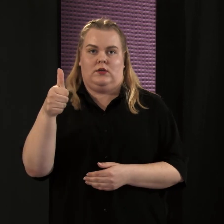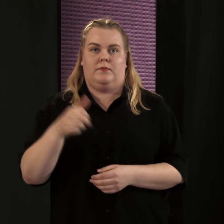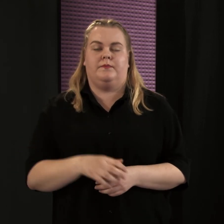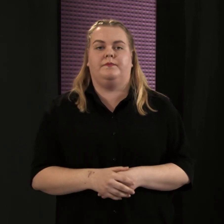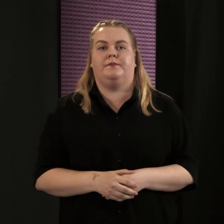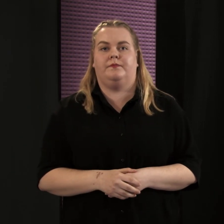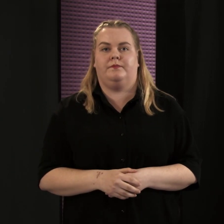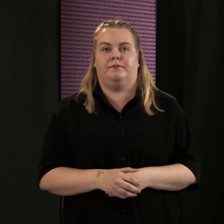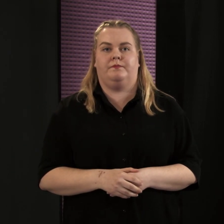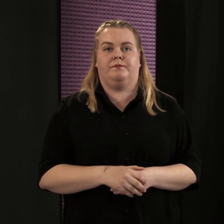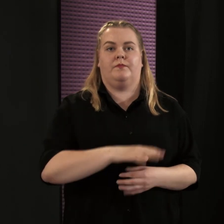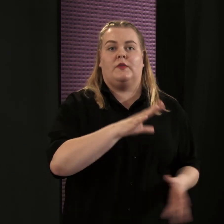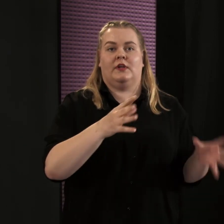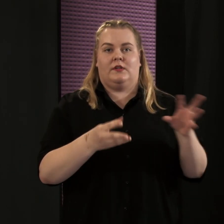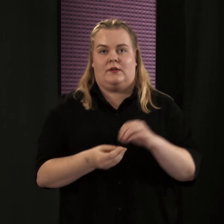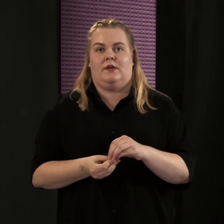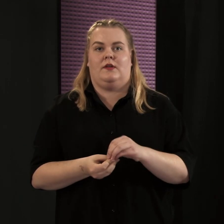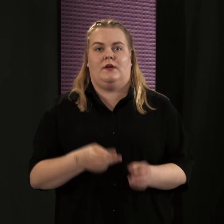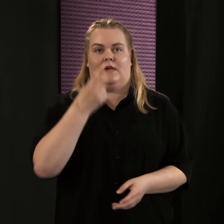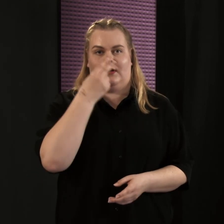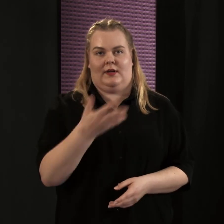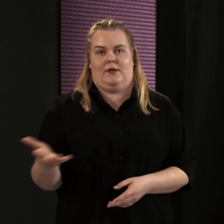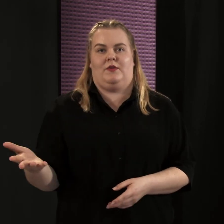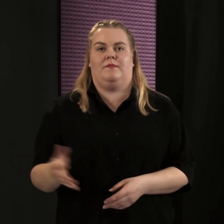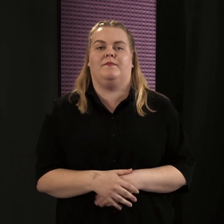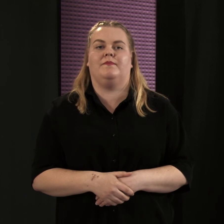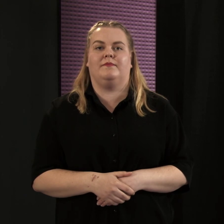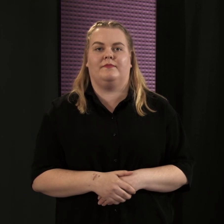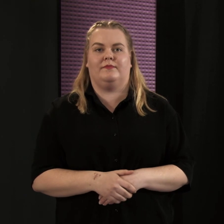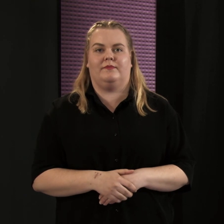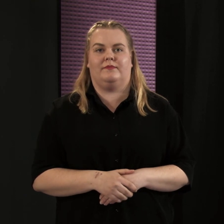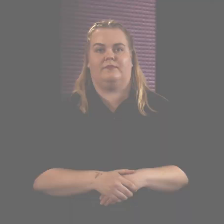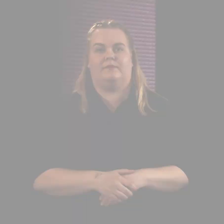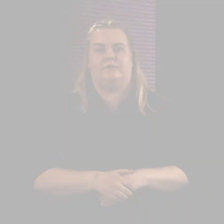Tässä kaikki tänään. Näkemiin. Tommi